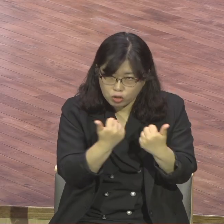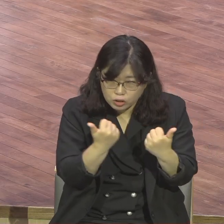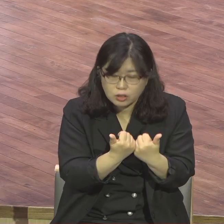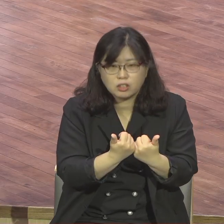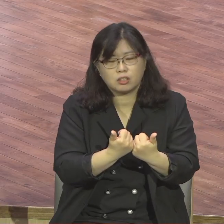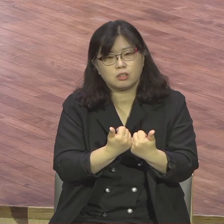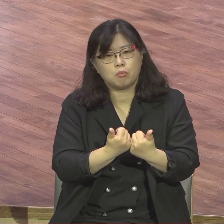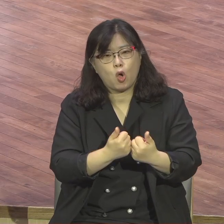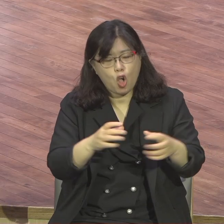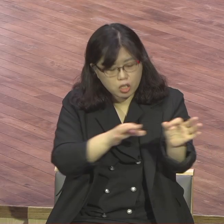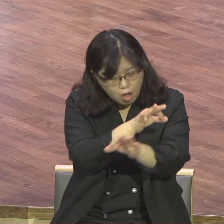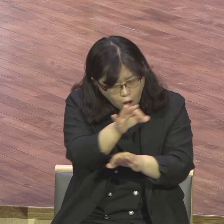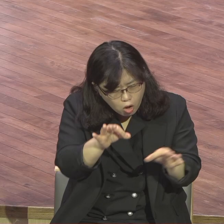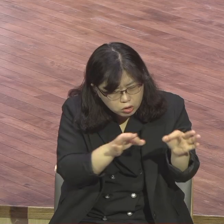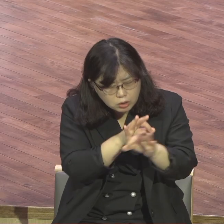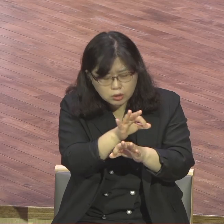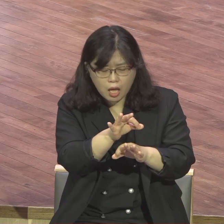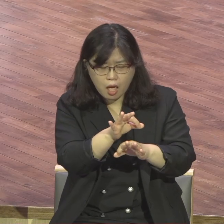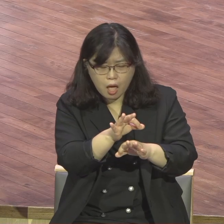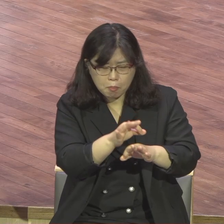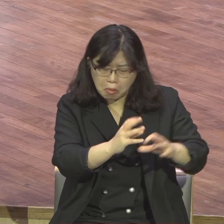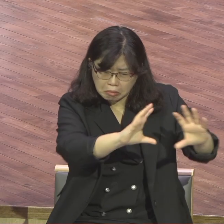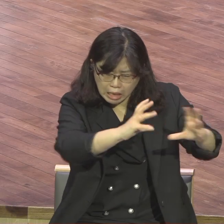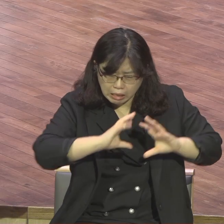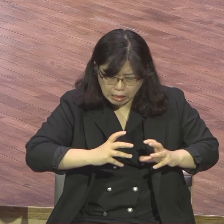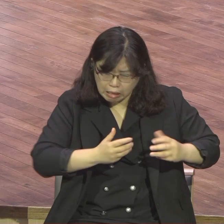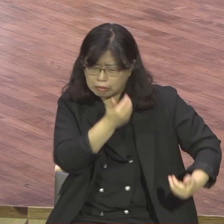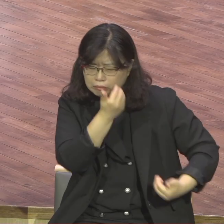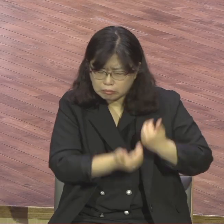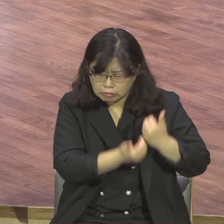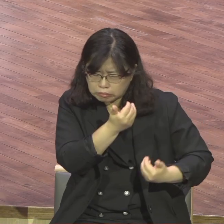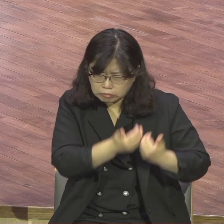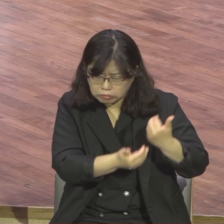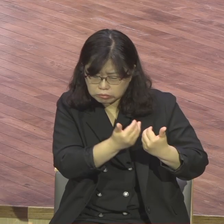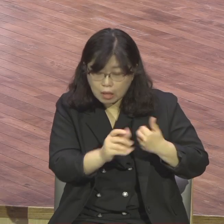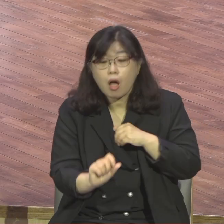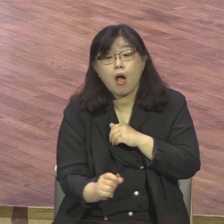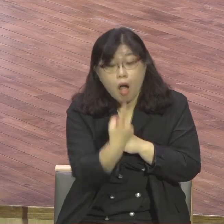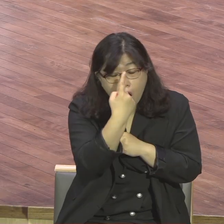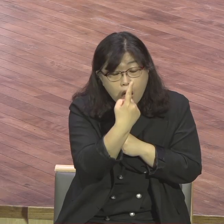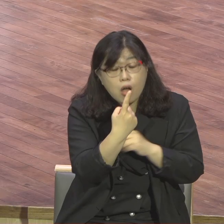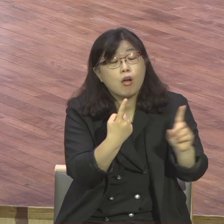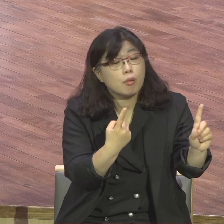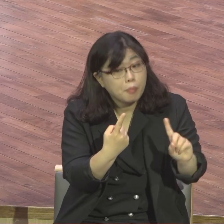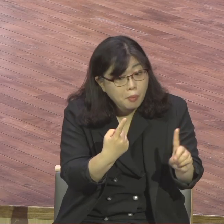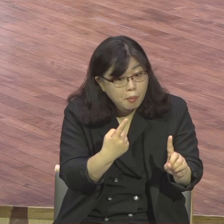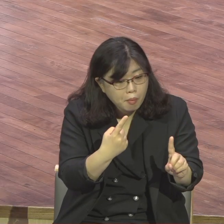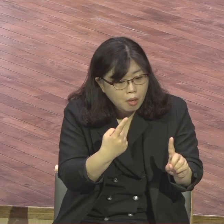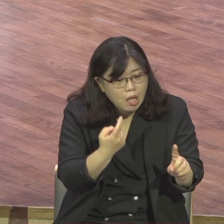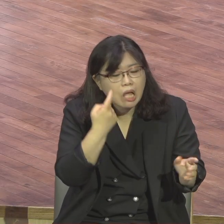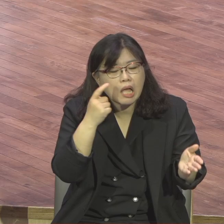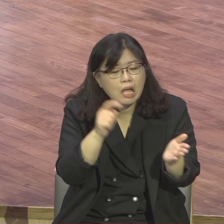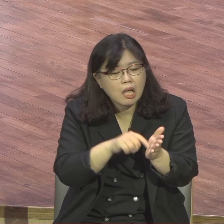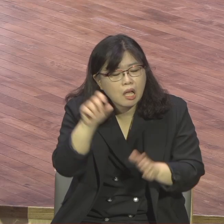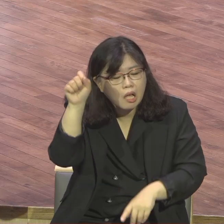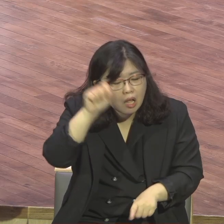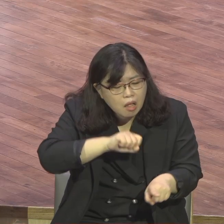외교적으로 실패한 것이 아니라 이스라엘 백성들이 예배가 무너지기 때문에